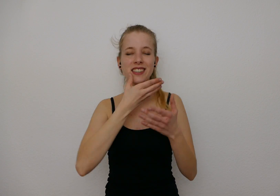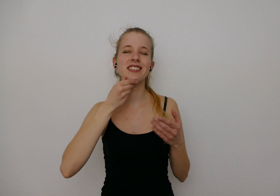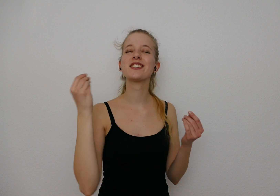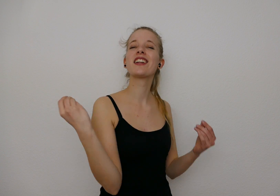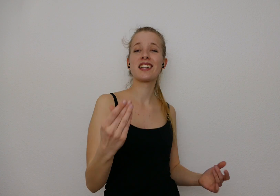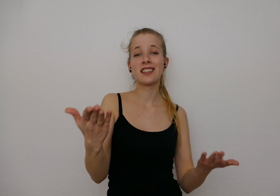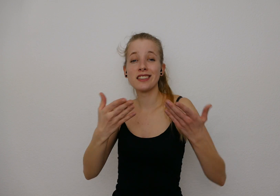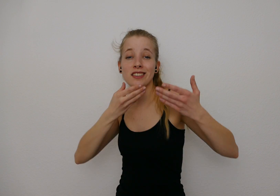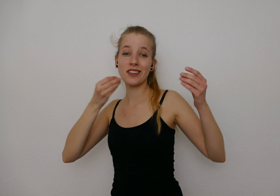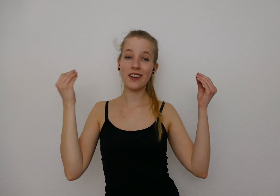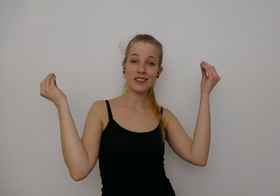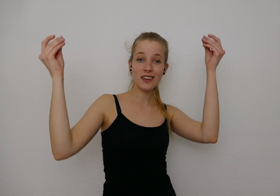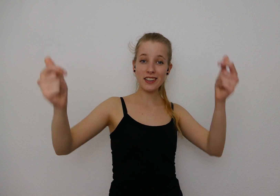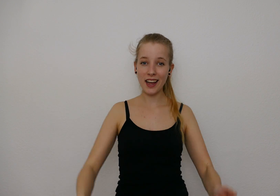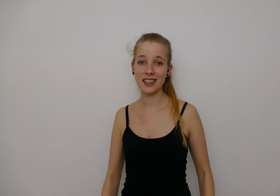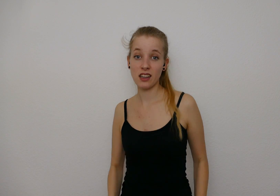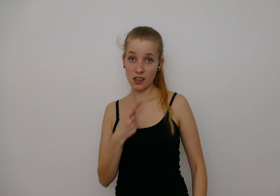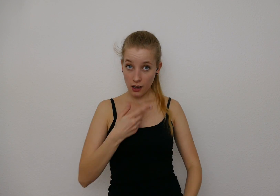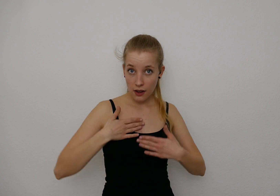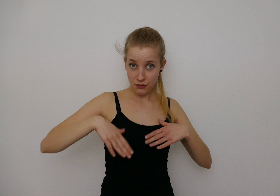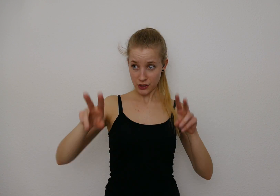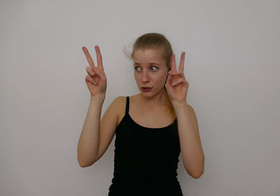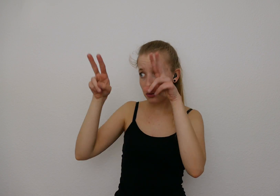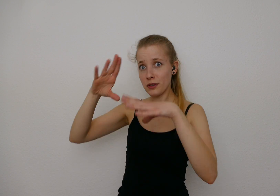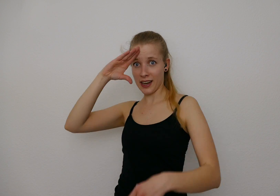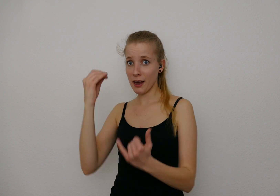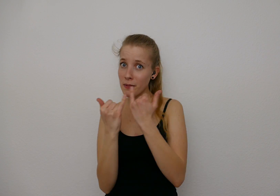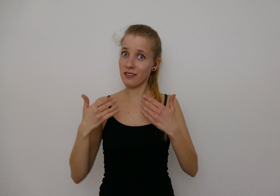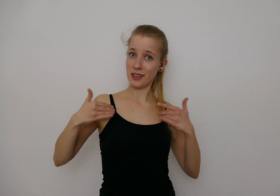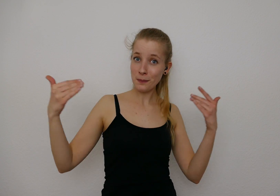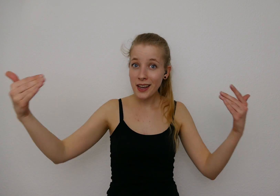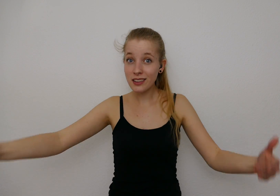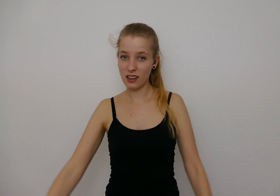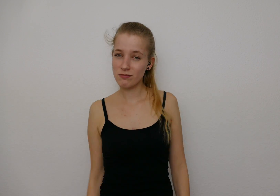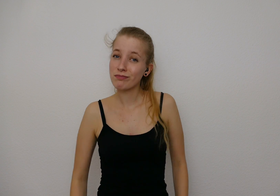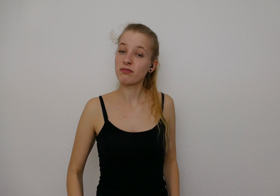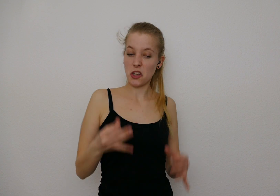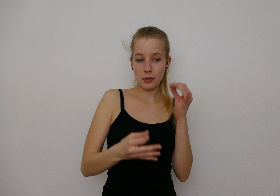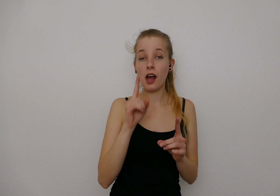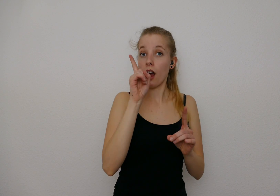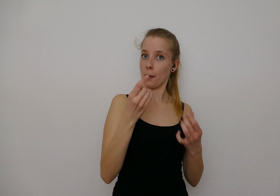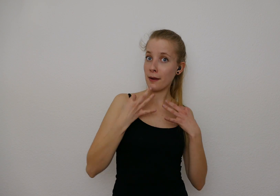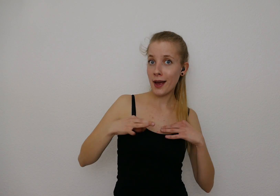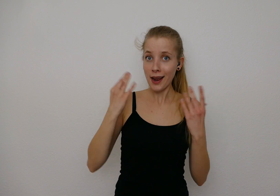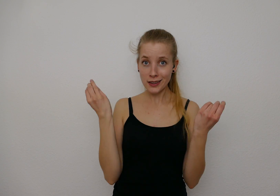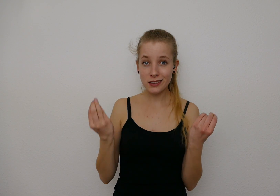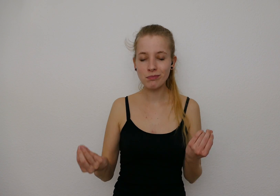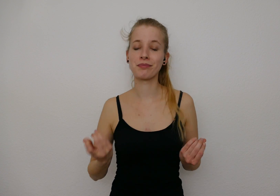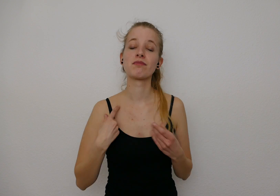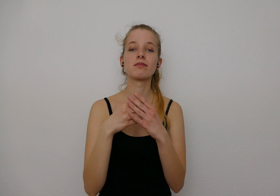nice, so nice Sag, willst du einen Irremann wie mich, der ganz spielt, doch immer ehrlich ist Komm,